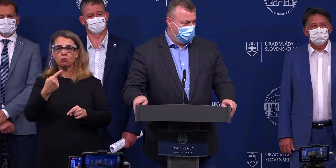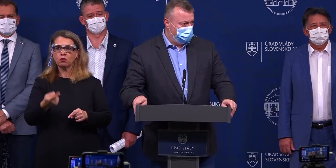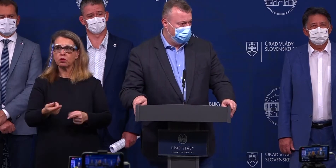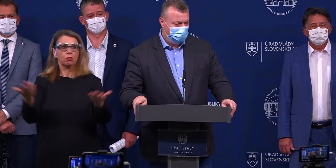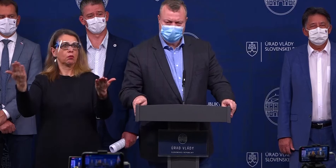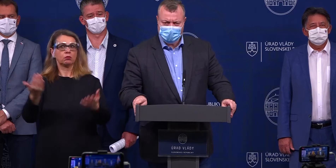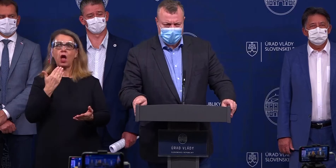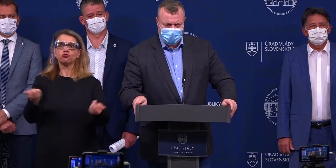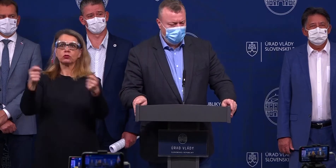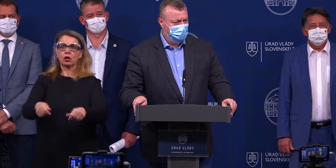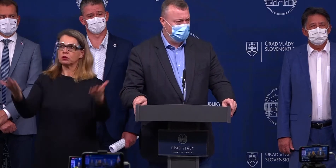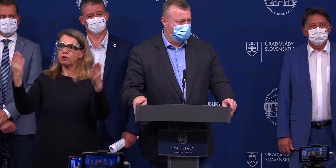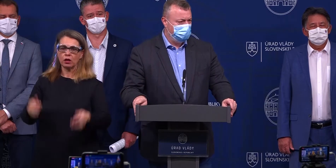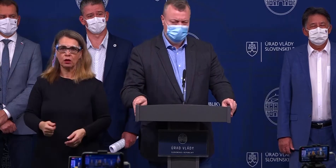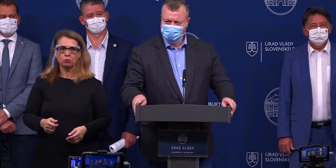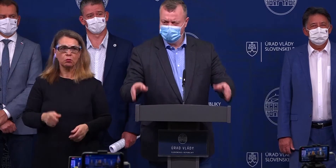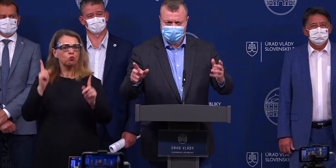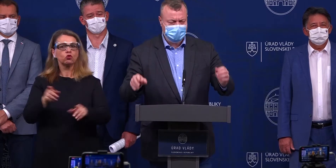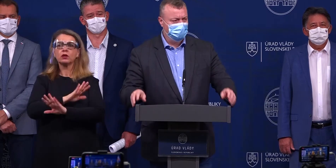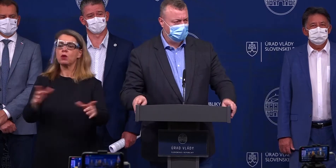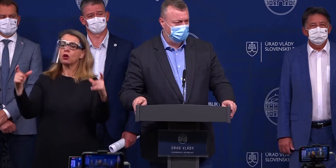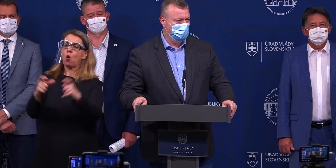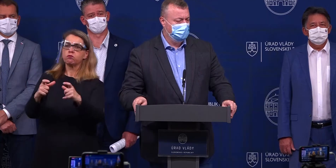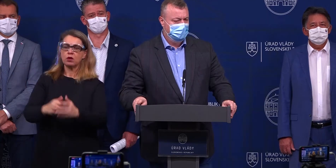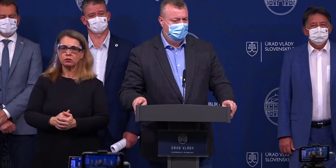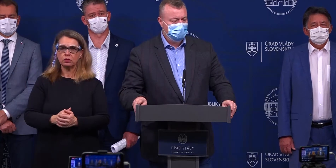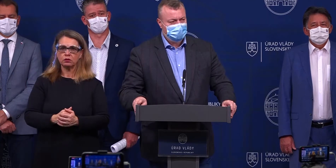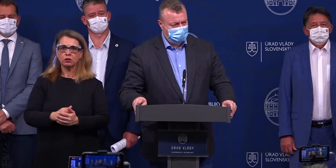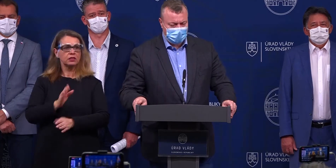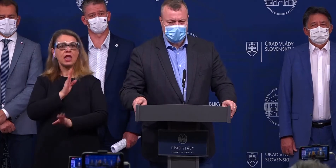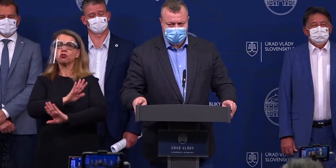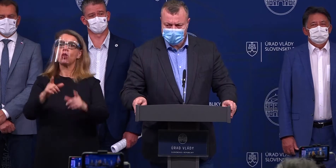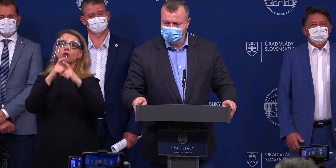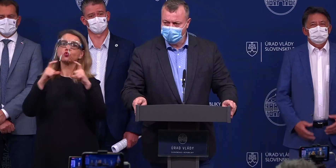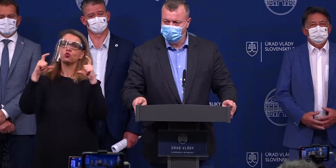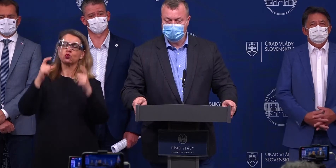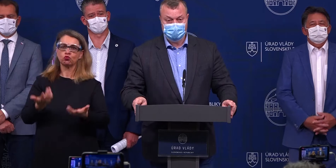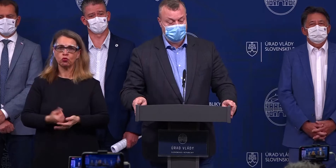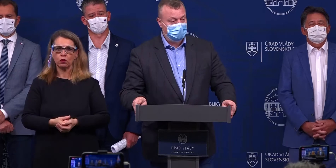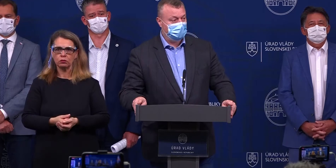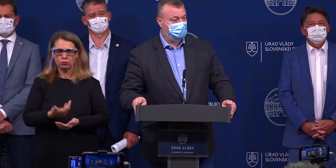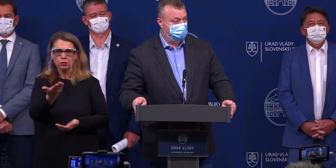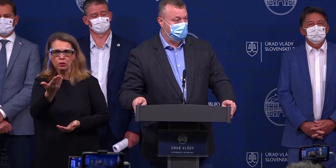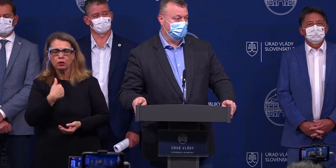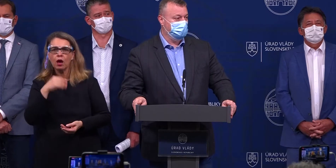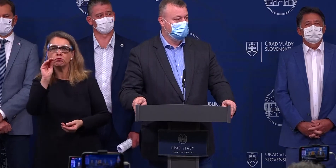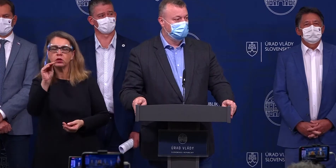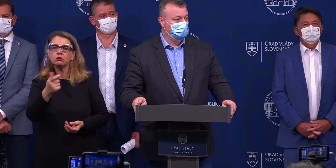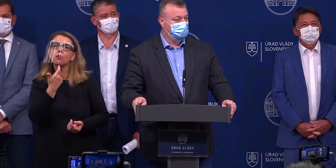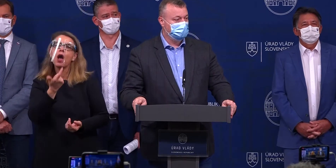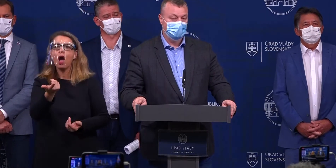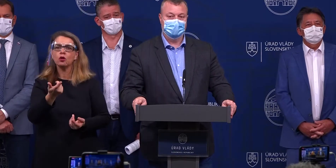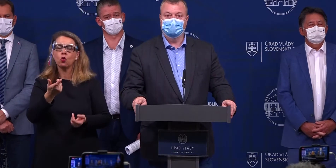čo to zatvárame? Však to treba nejako obmedziť. No sme všade rúška. Prosím vás pekne, ako chcete konzumovať v reštaurácii v bare